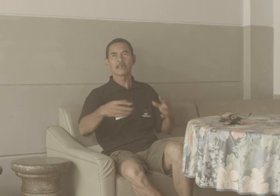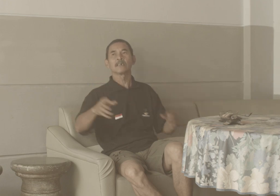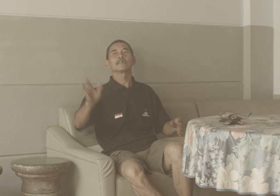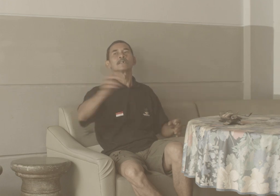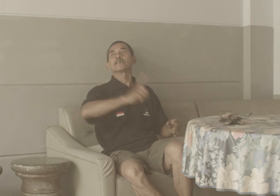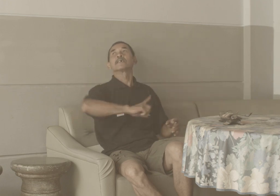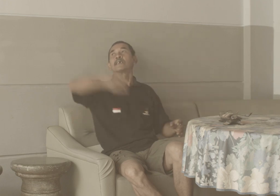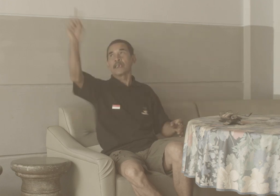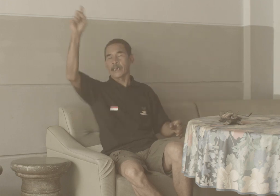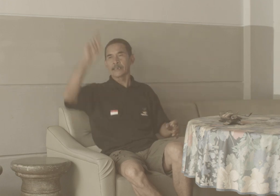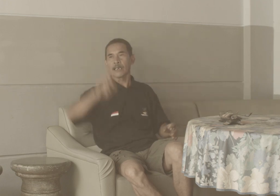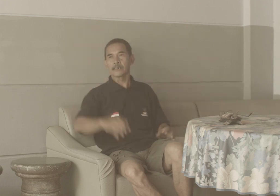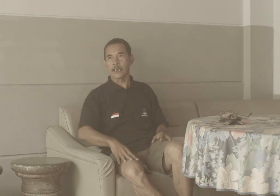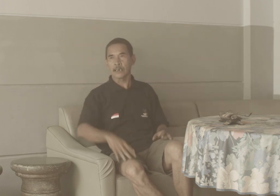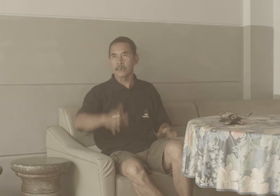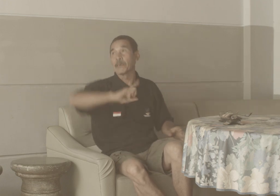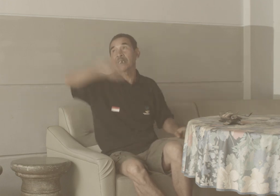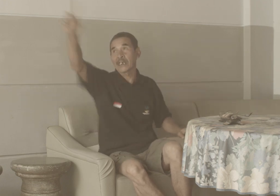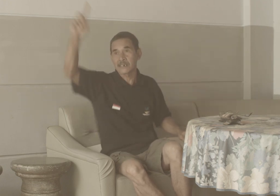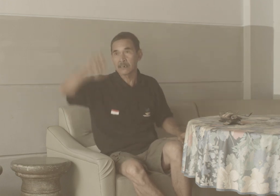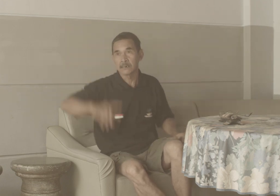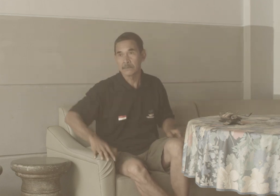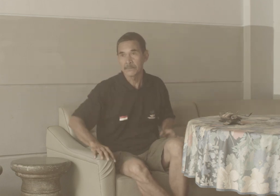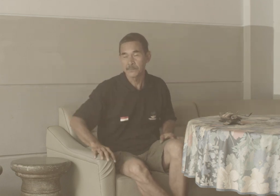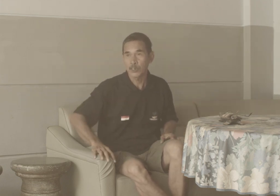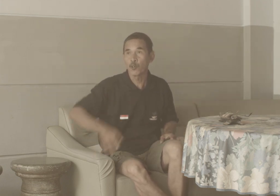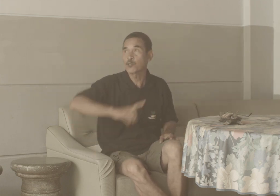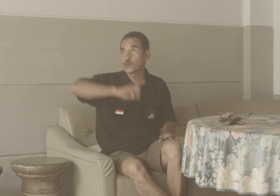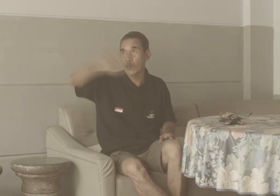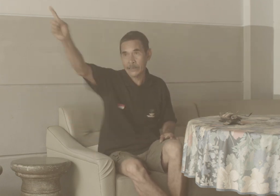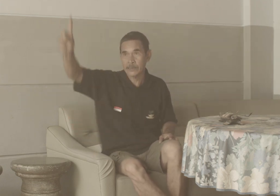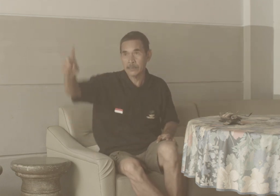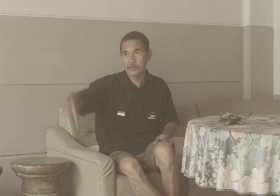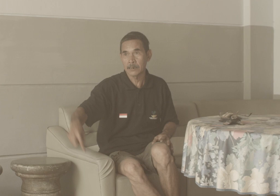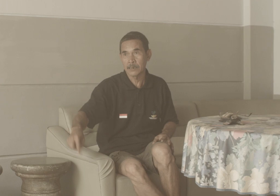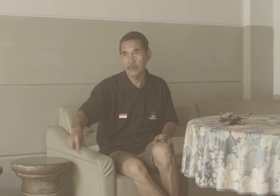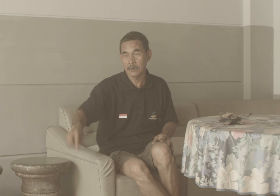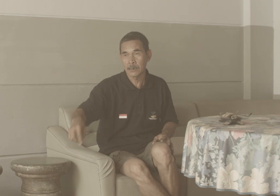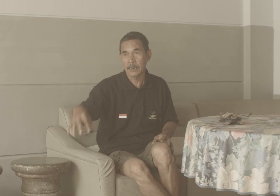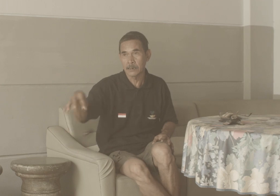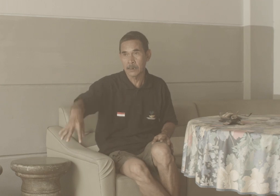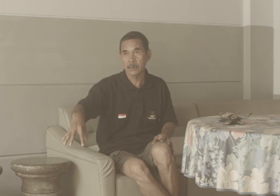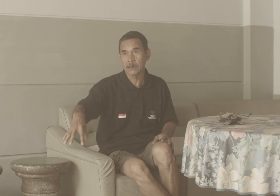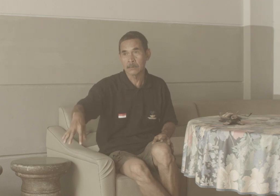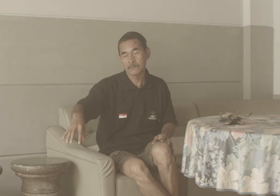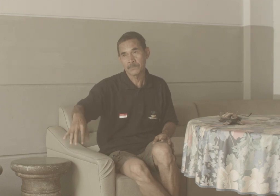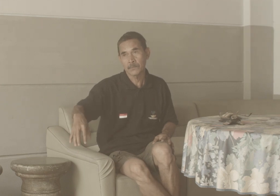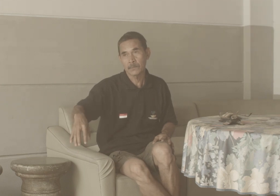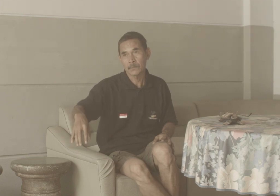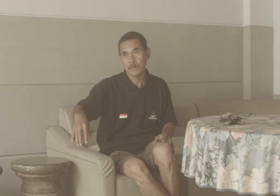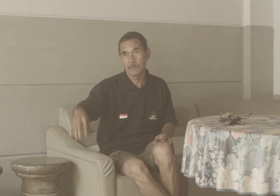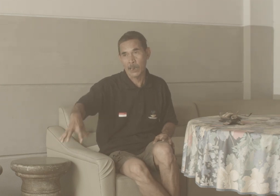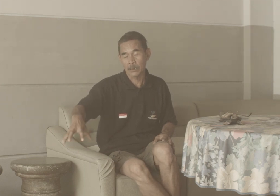Larilah dia ke barat Larilah to west The another Brother